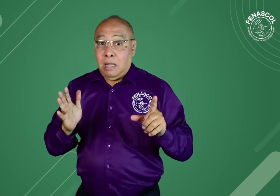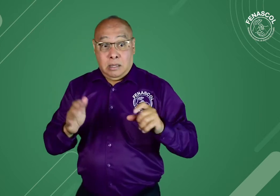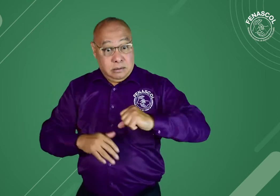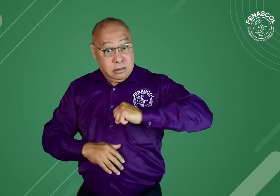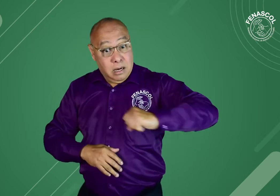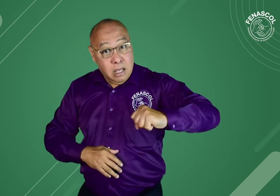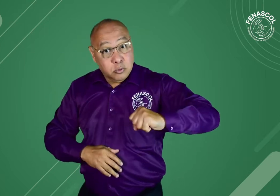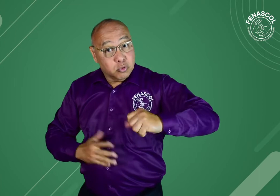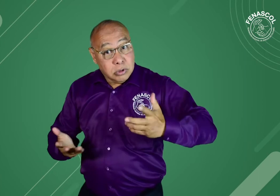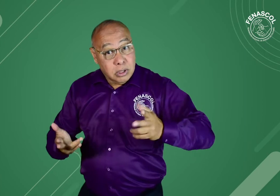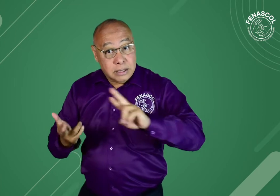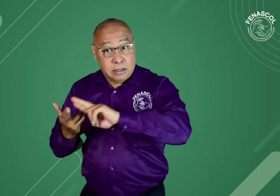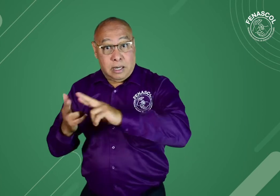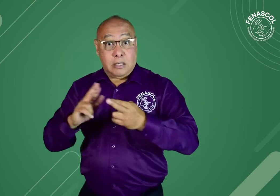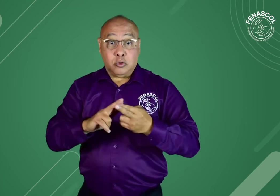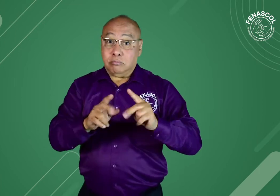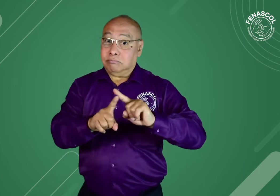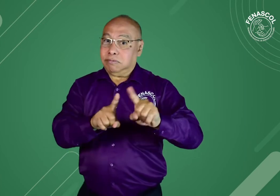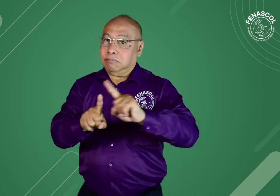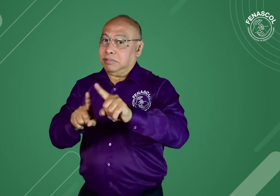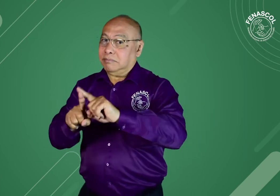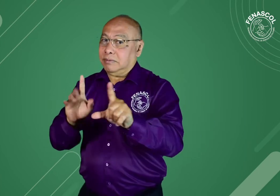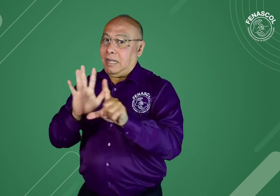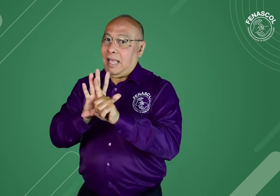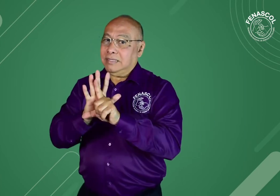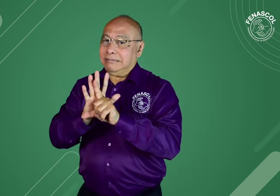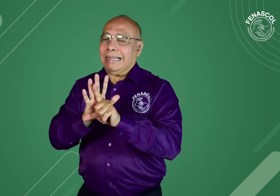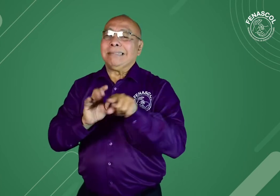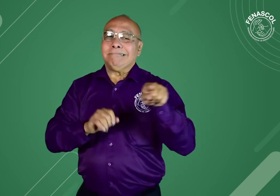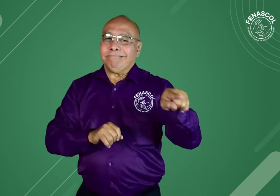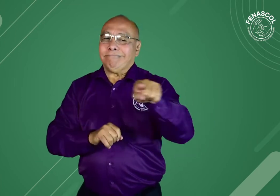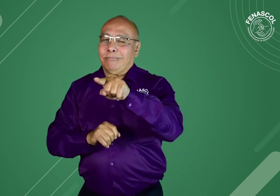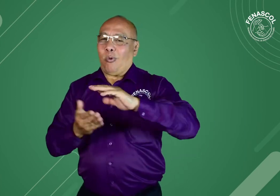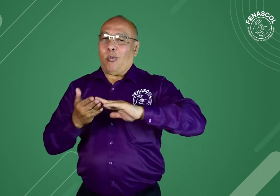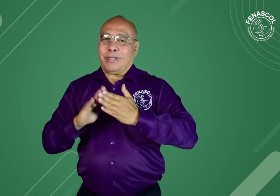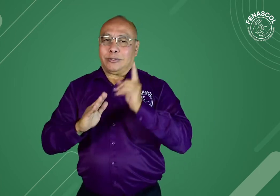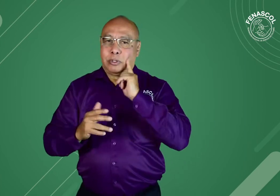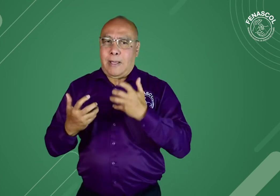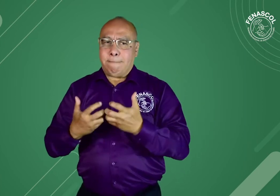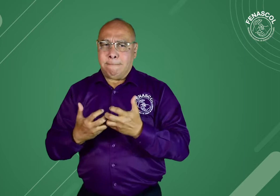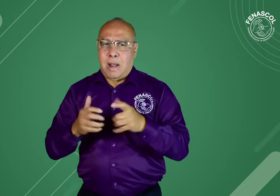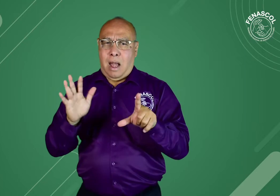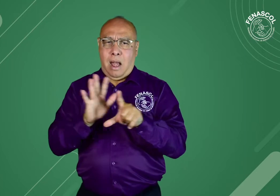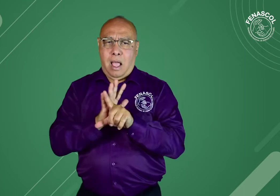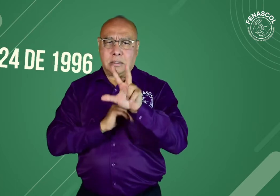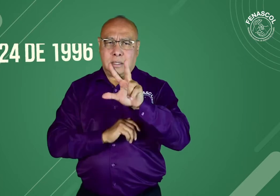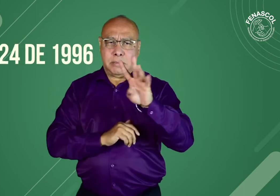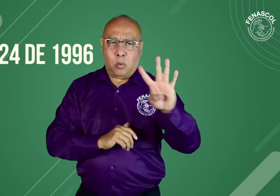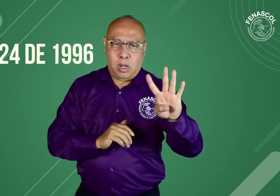que a su vez está relacionada con la legislación. Una legislación muy variada que muchas veces la